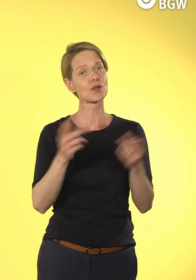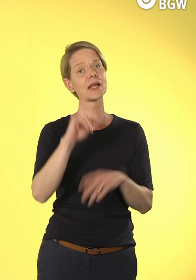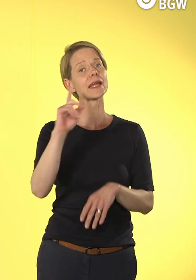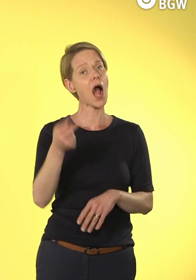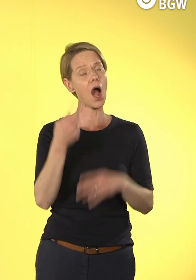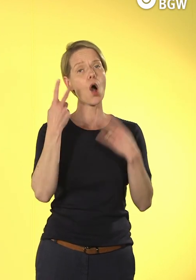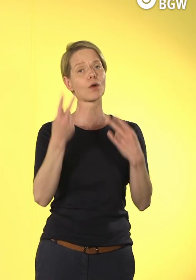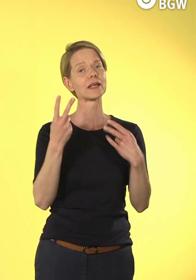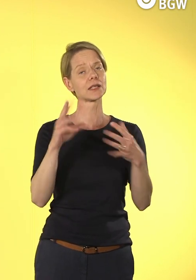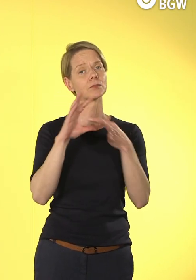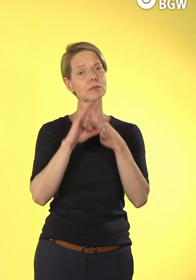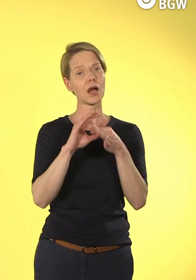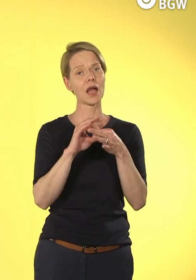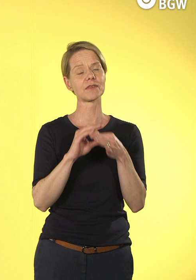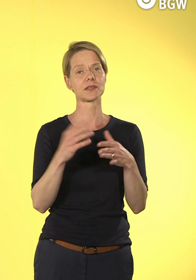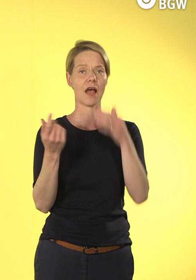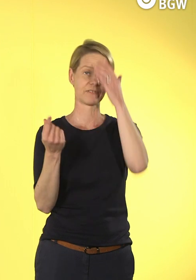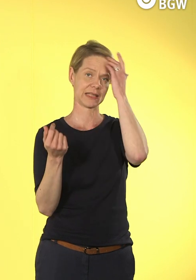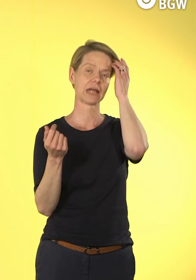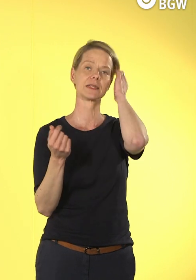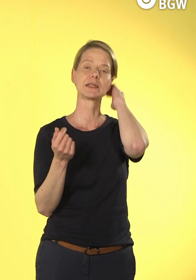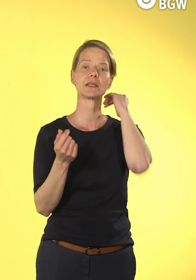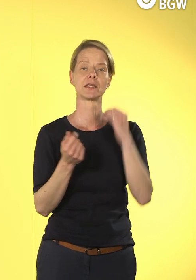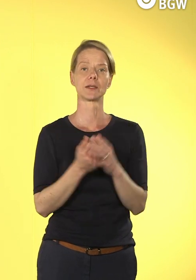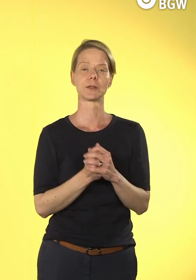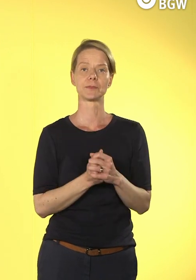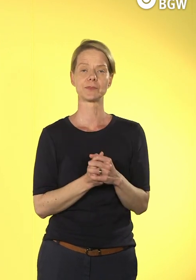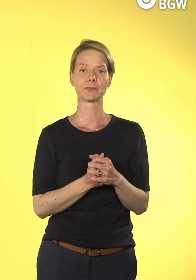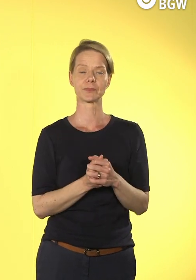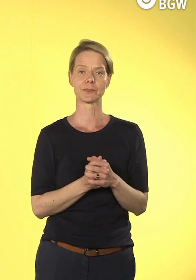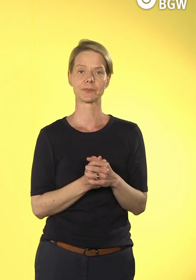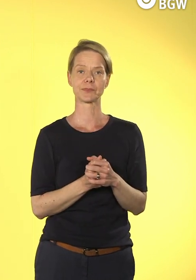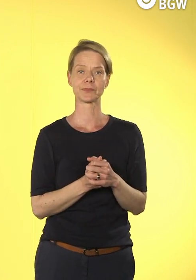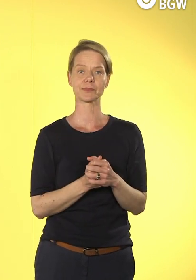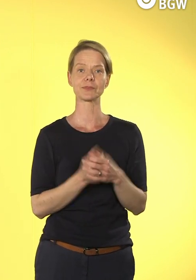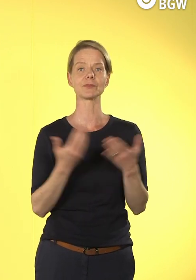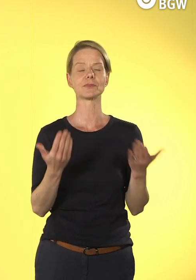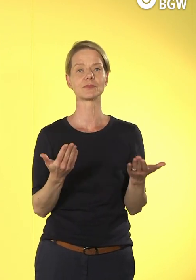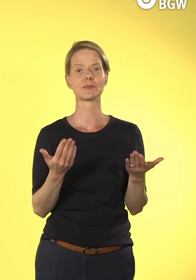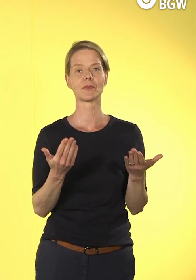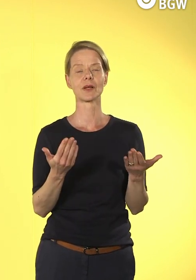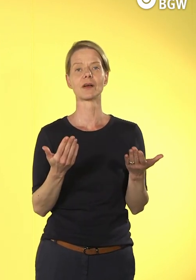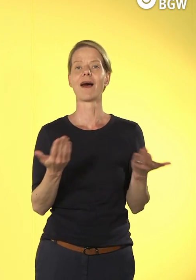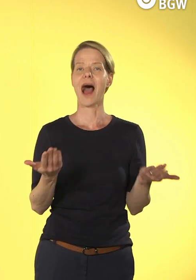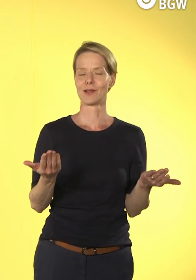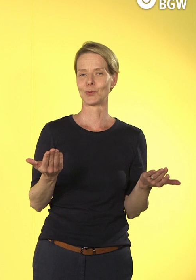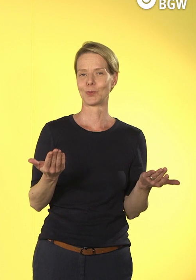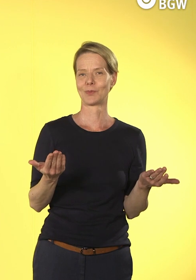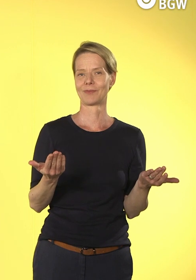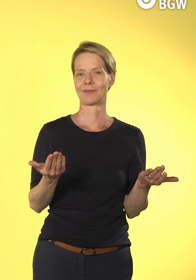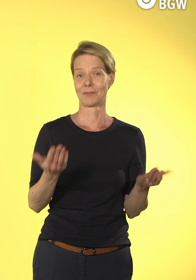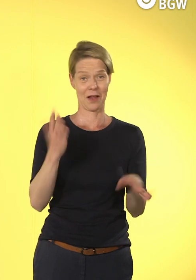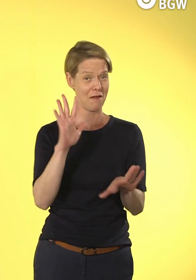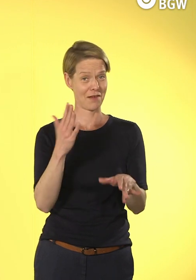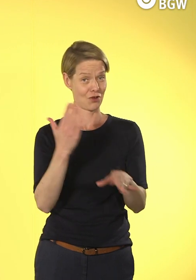aus Ihrem Berufsalltag nicht kennen. Und es wird so sein, dass Ihre Vorstände oder Geschäftsführungen sagen, ach, wissen Sie,